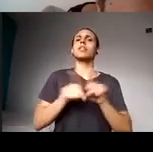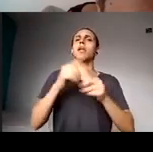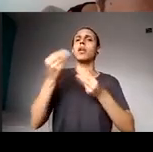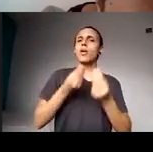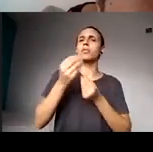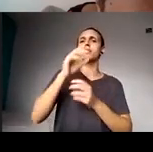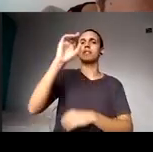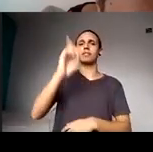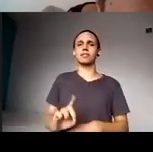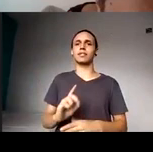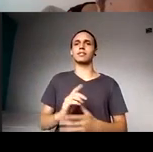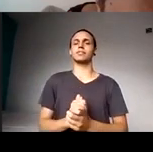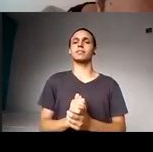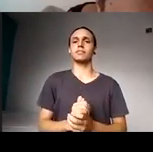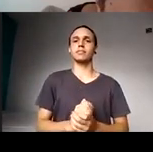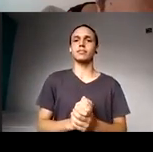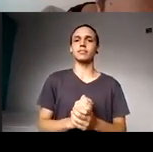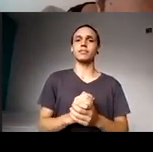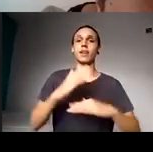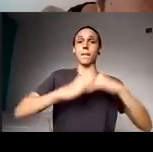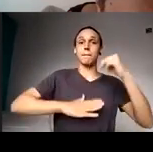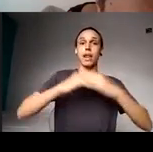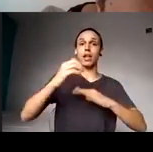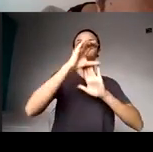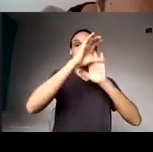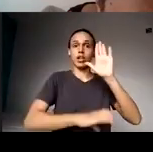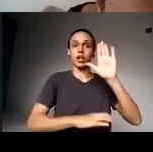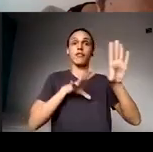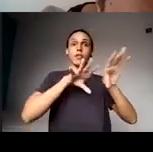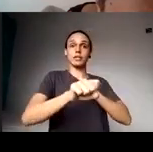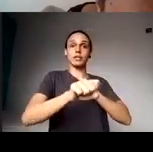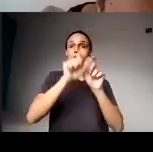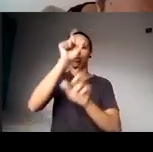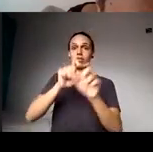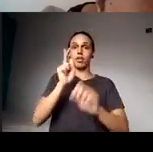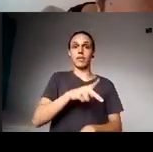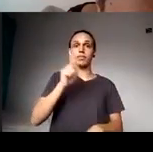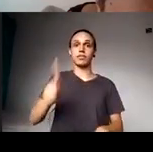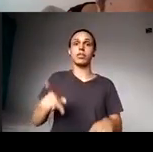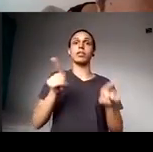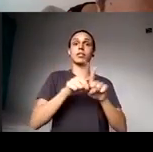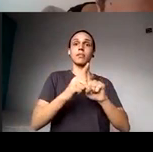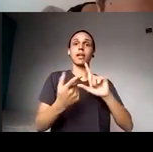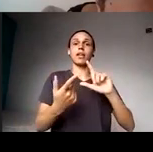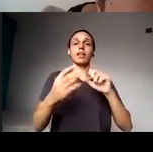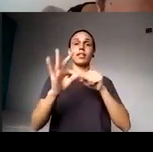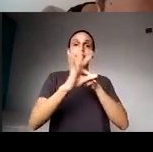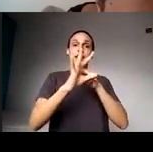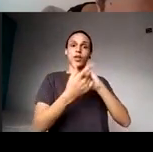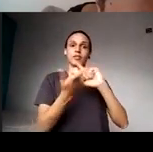práticas curriculares, formação de professores e inovação tecnológica aplicada à educação especial. Então, Márcia,